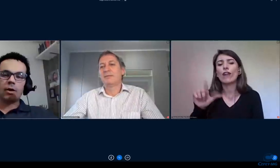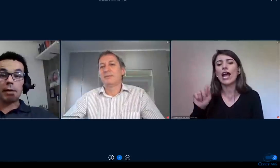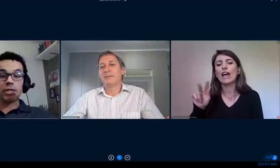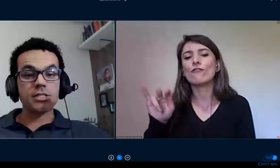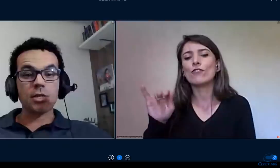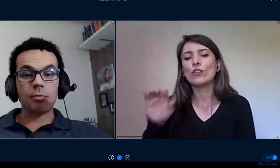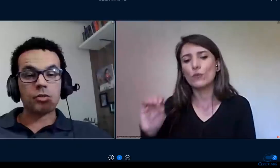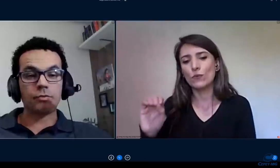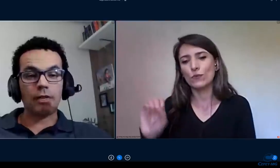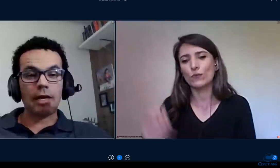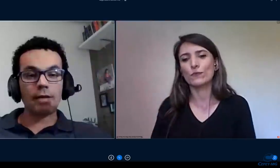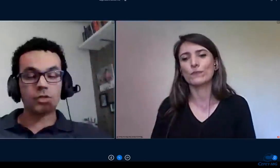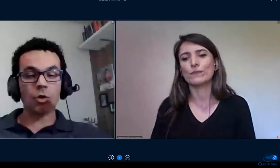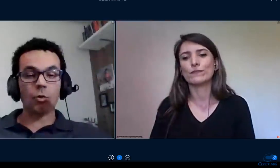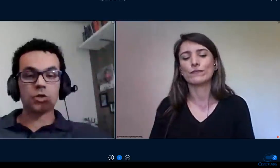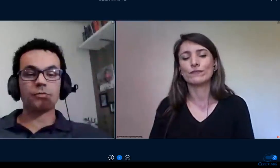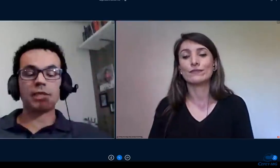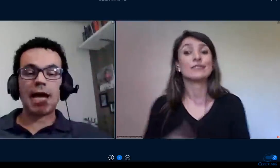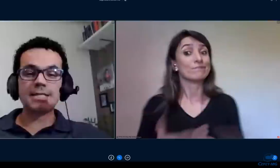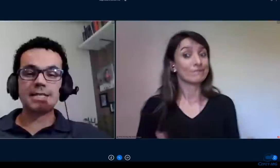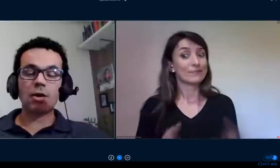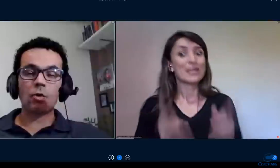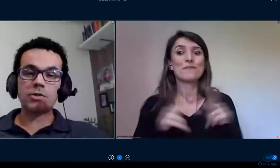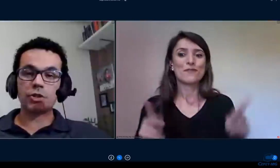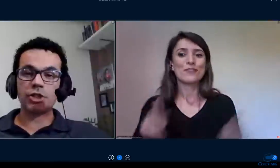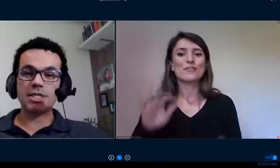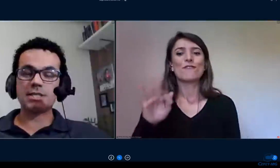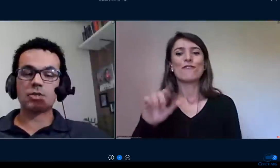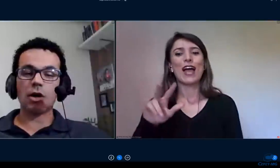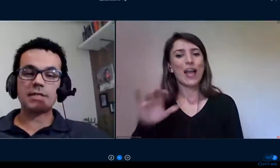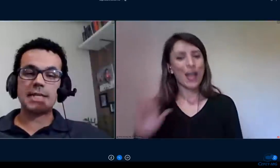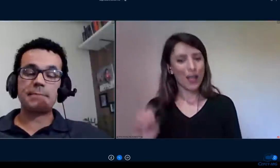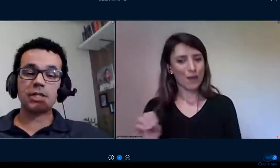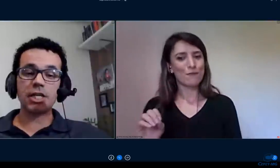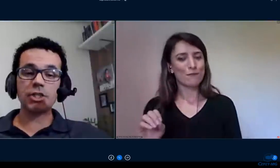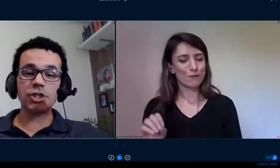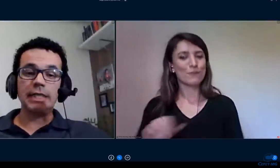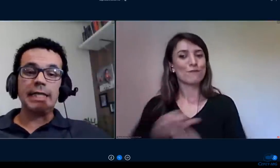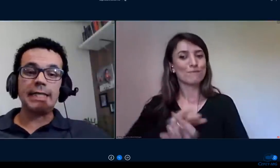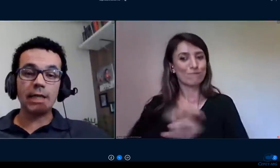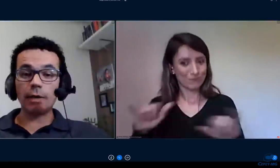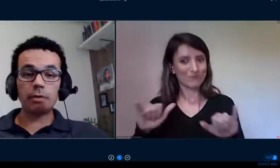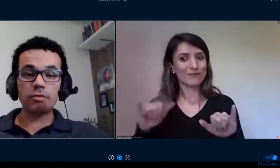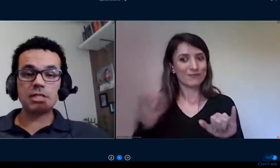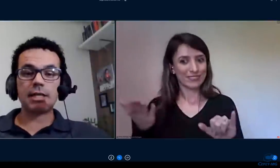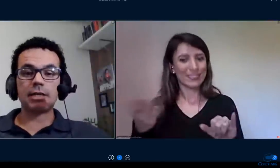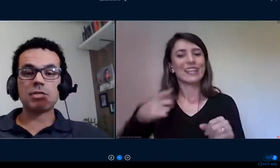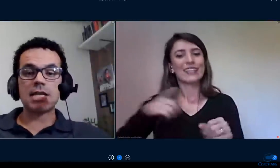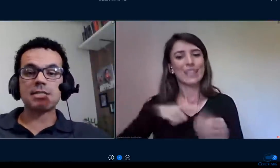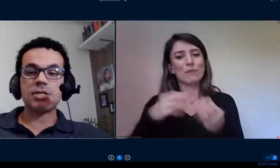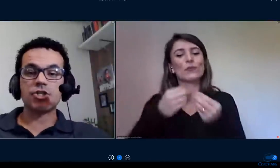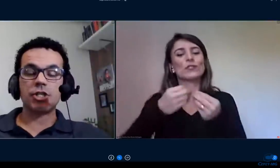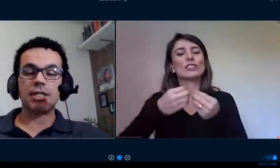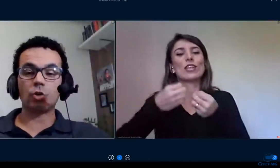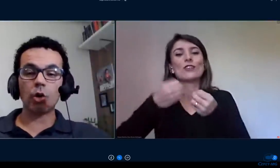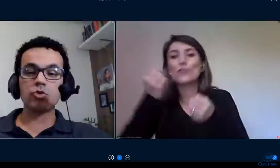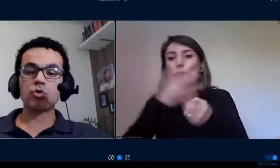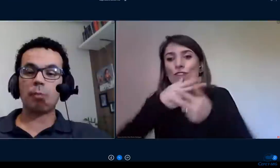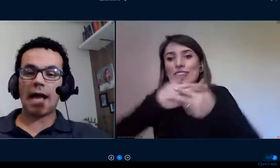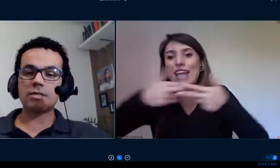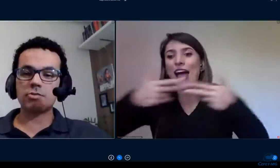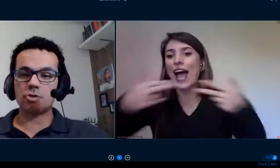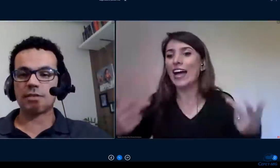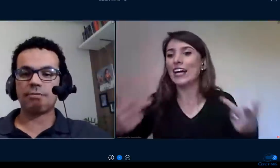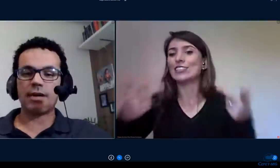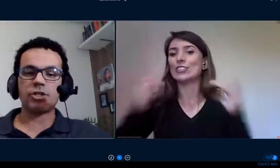como bem disse o professor Flávio trouxe algumas novidades algumas notícias novas aí para a gente e eu lembro a você que nos assiste que todos